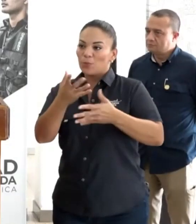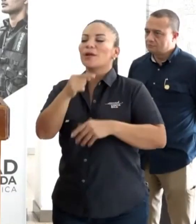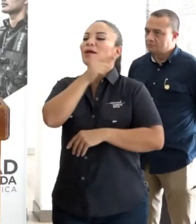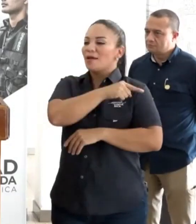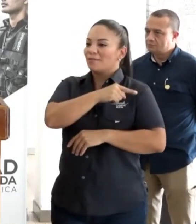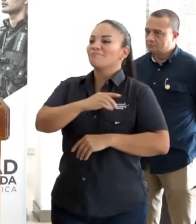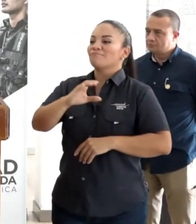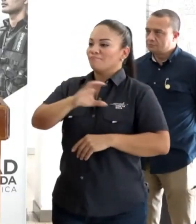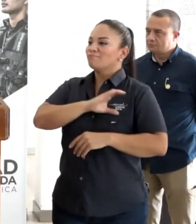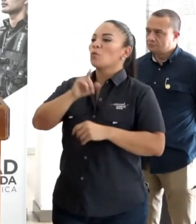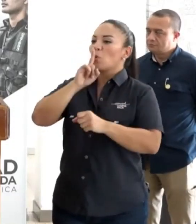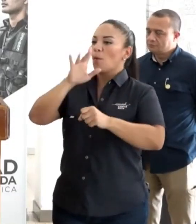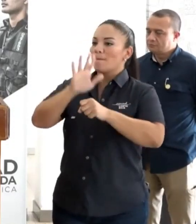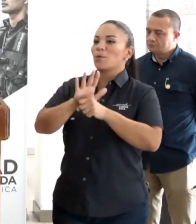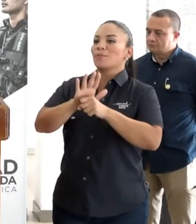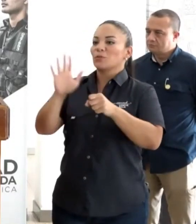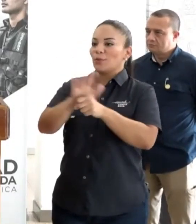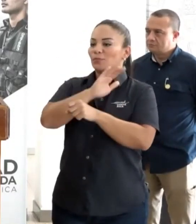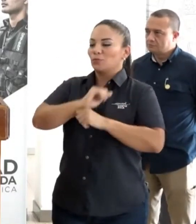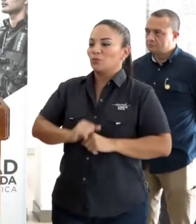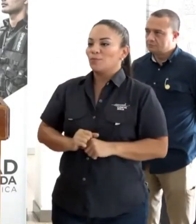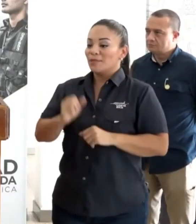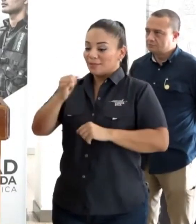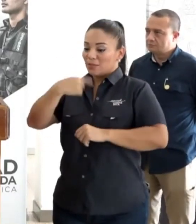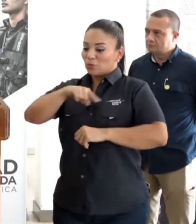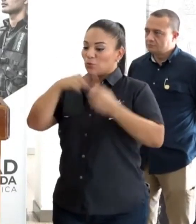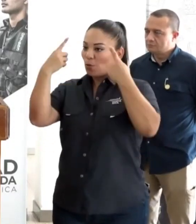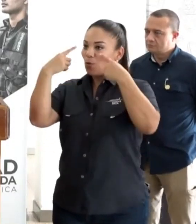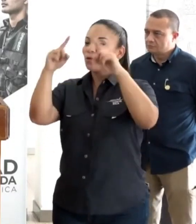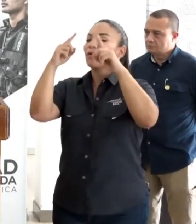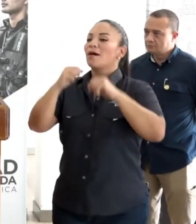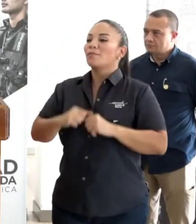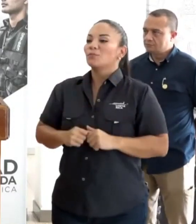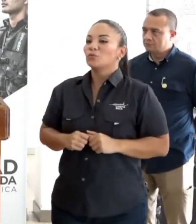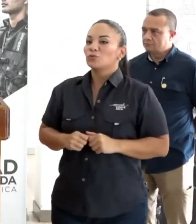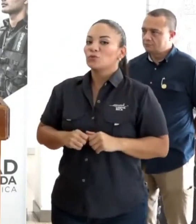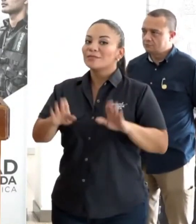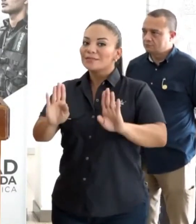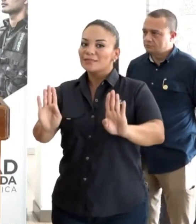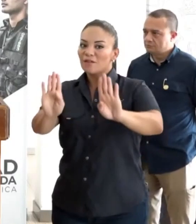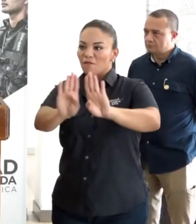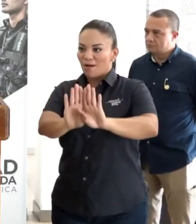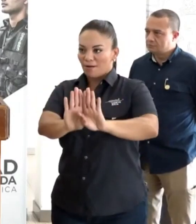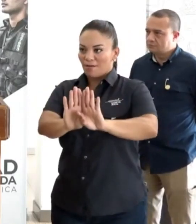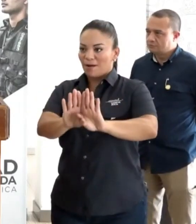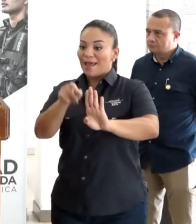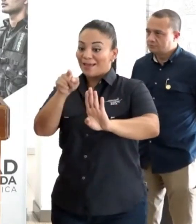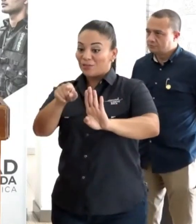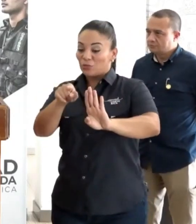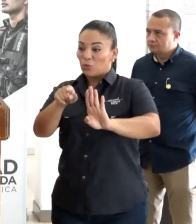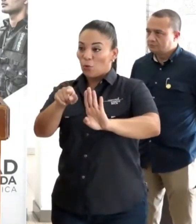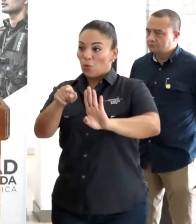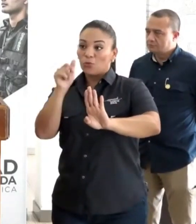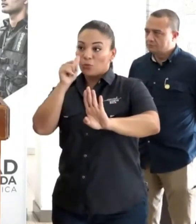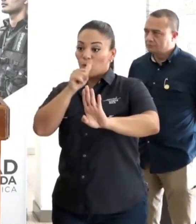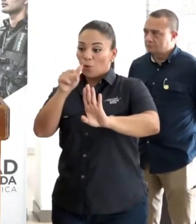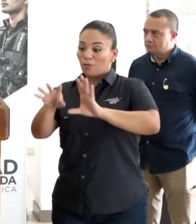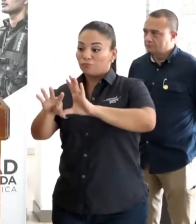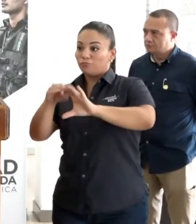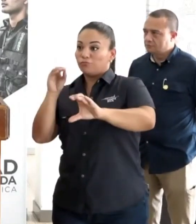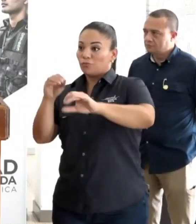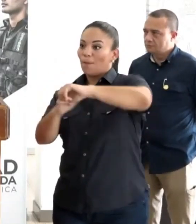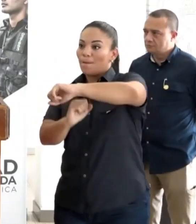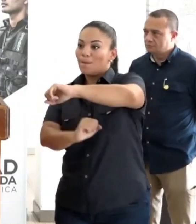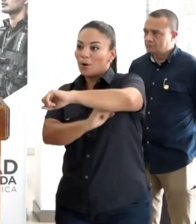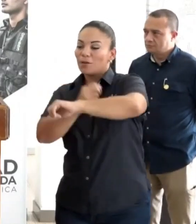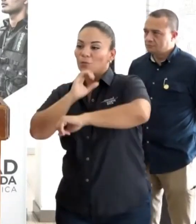absoluto de que si nosotros logramos cerrar la salida de la cocaína por ese puerto,